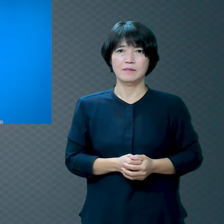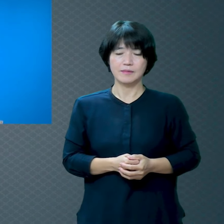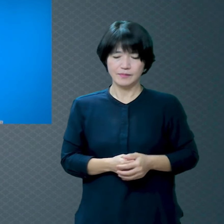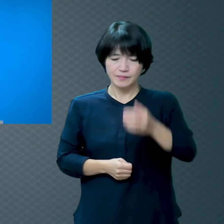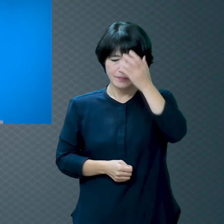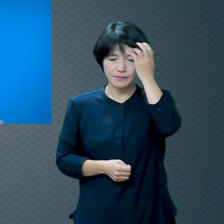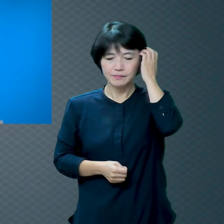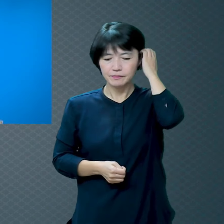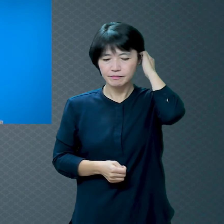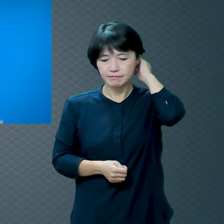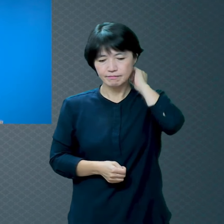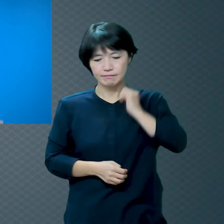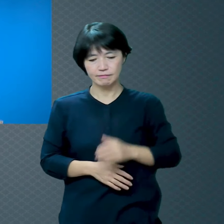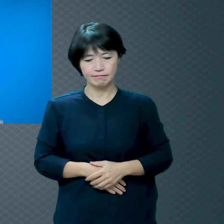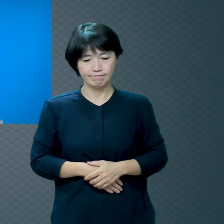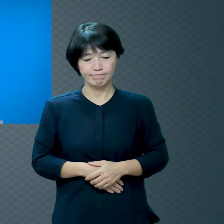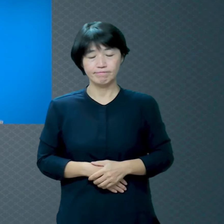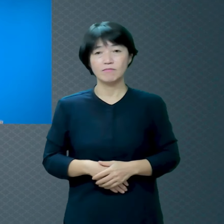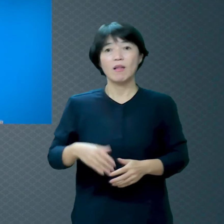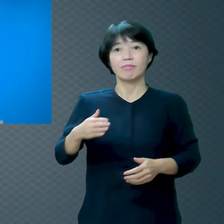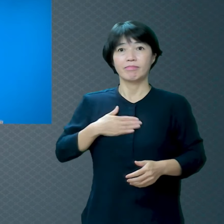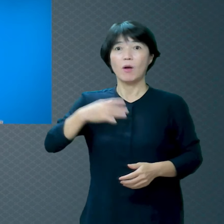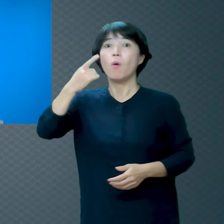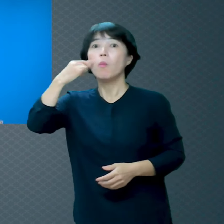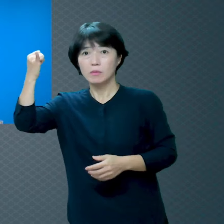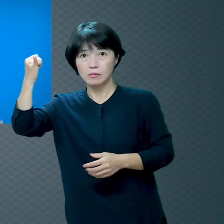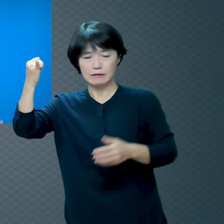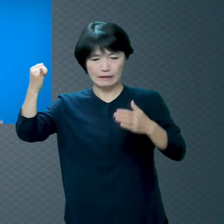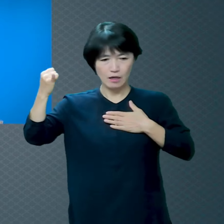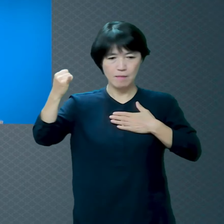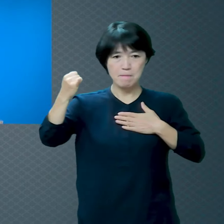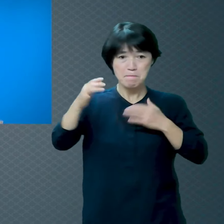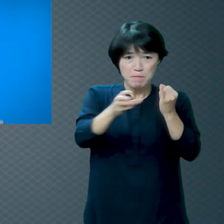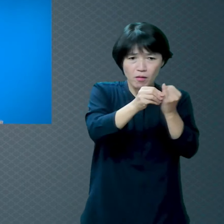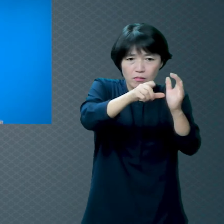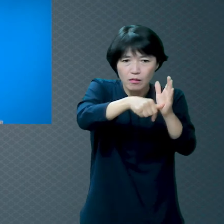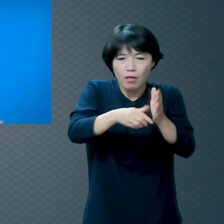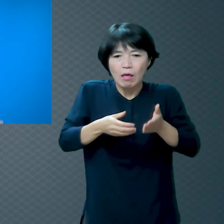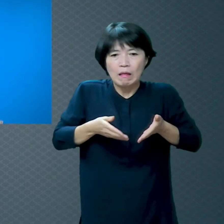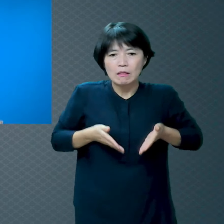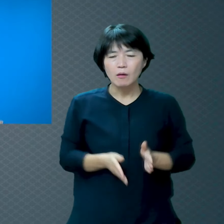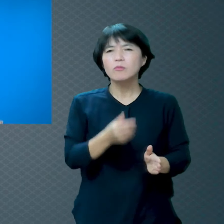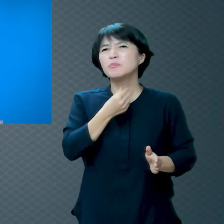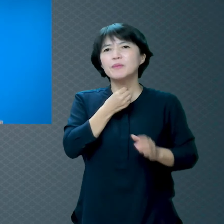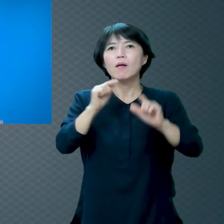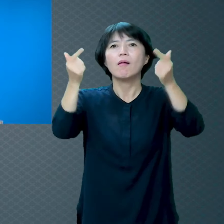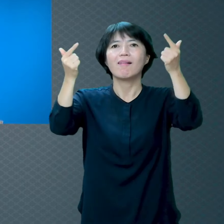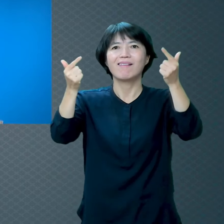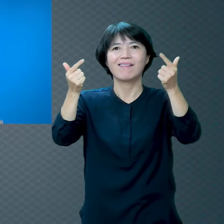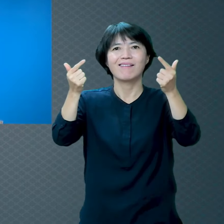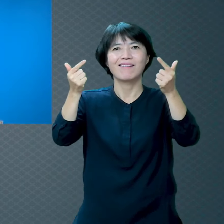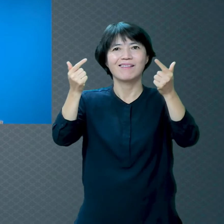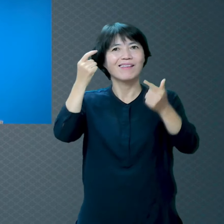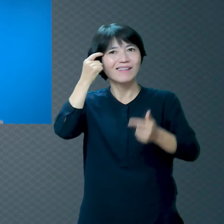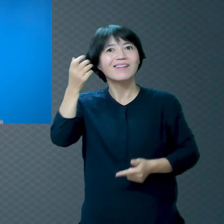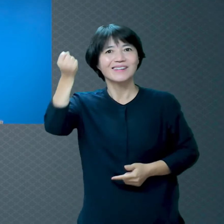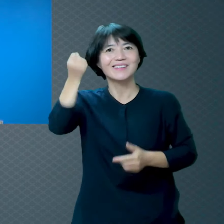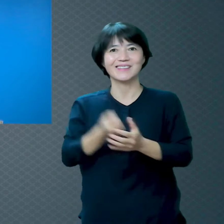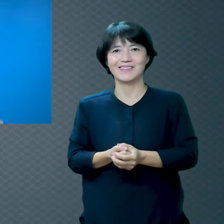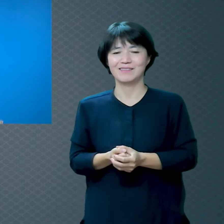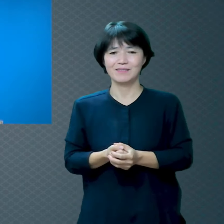어머니께서도 저를 안 낳으려고 하셨대요 그런데 그때는